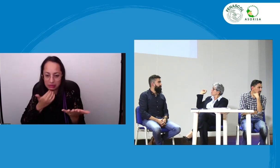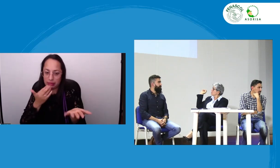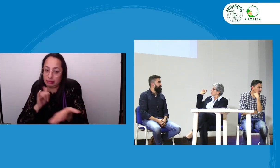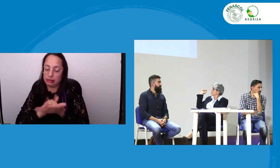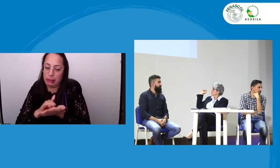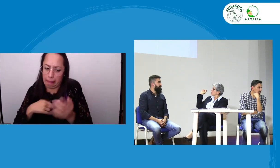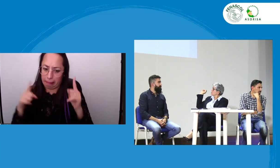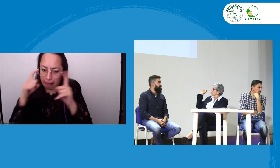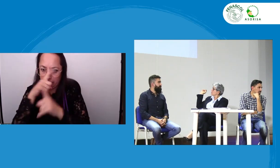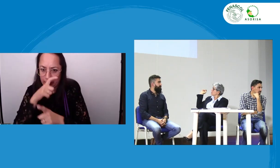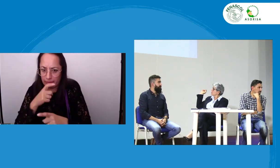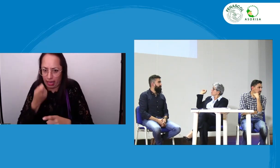poco de